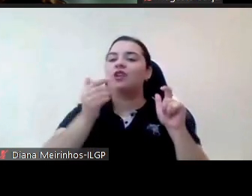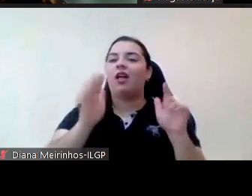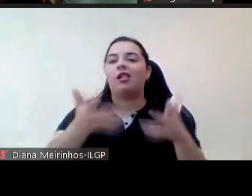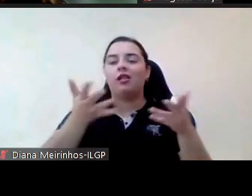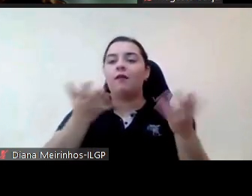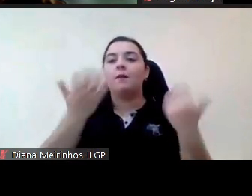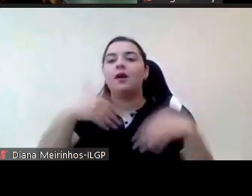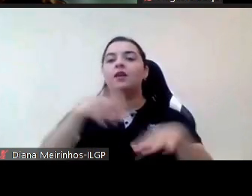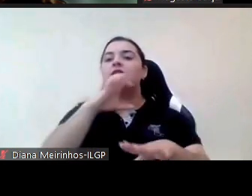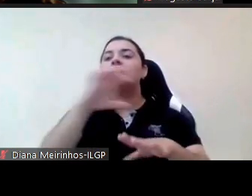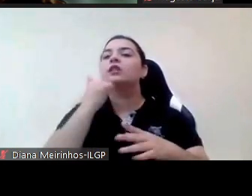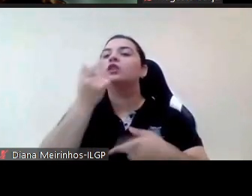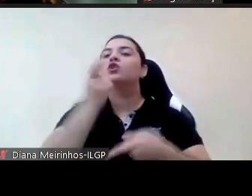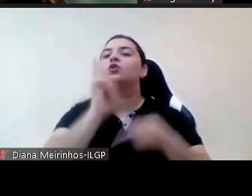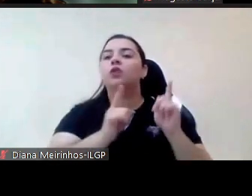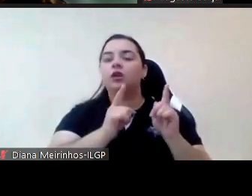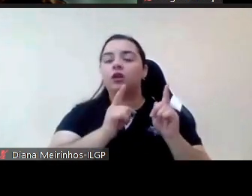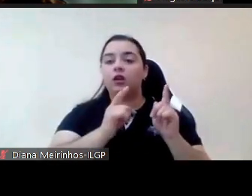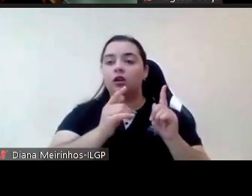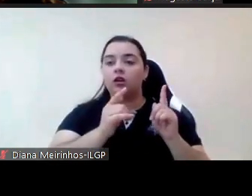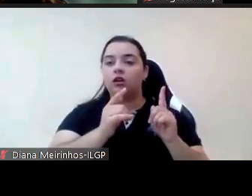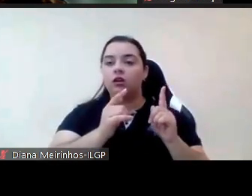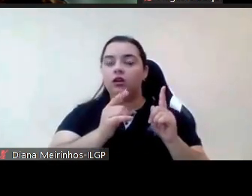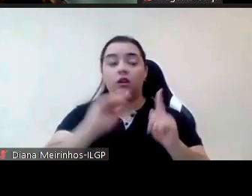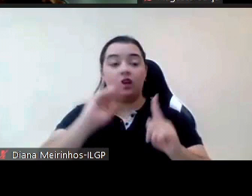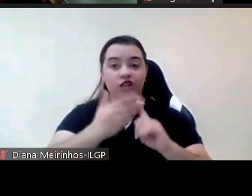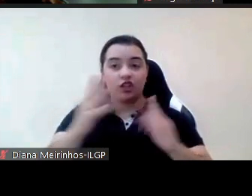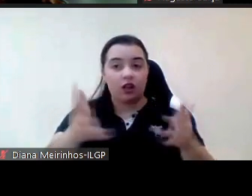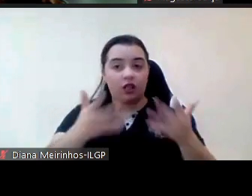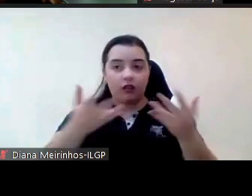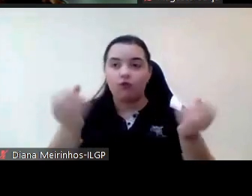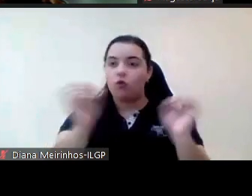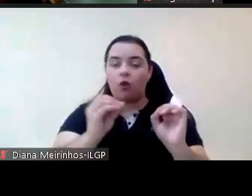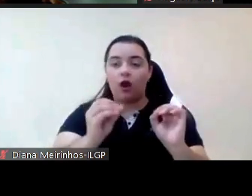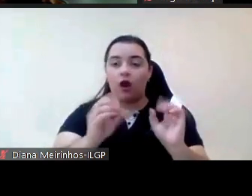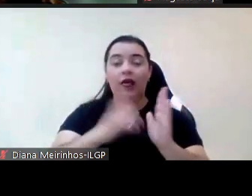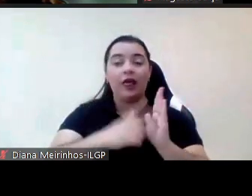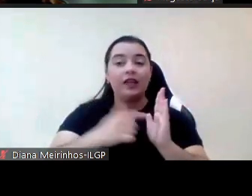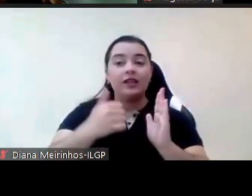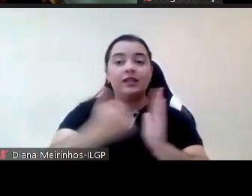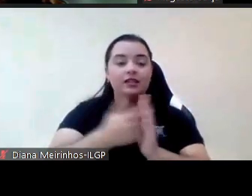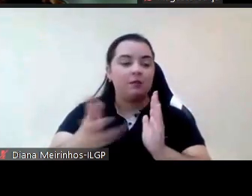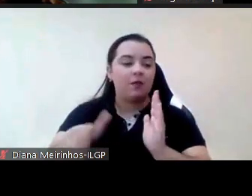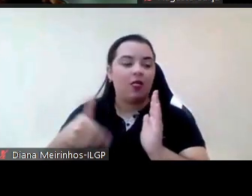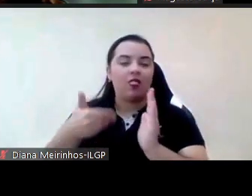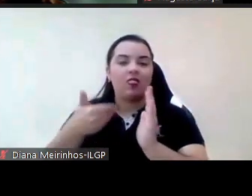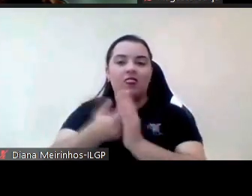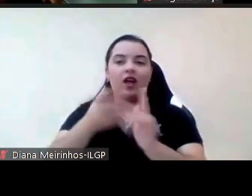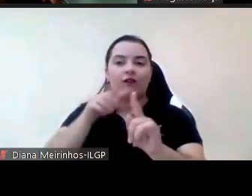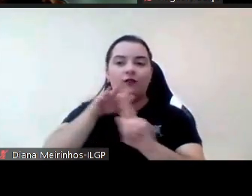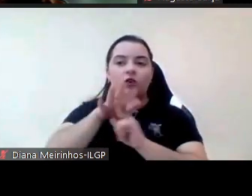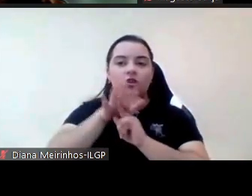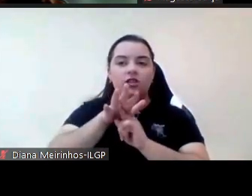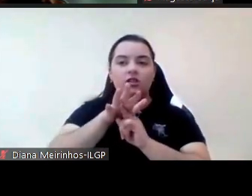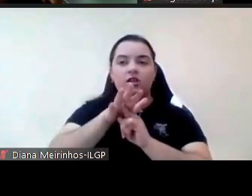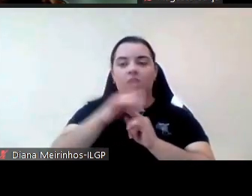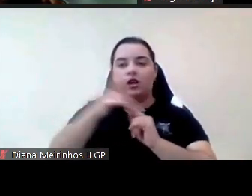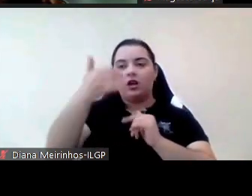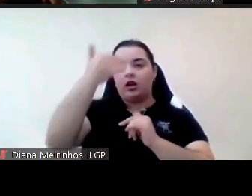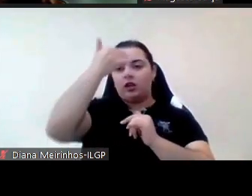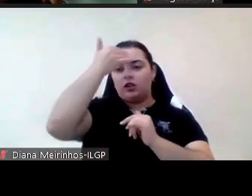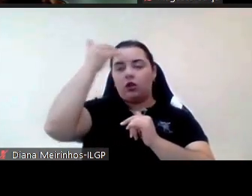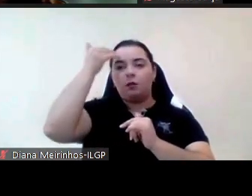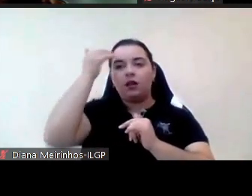não há castigos leves que isso tem consequências graves a nível da saúde mental e também da saúde